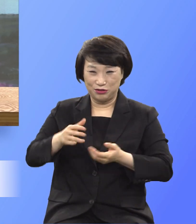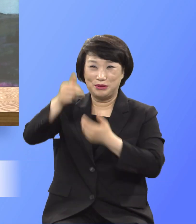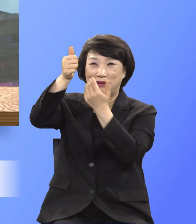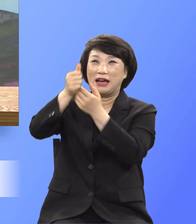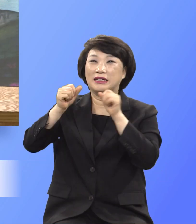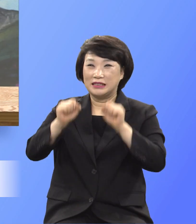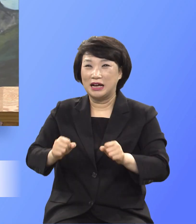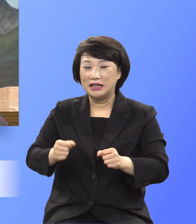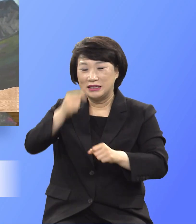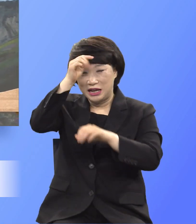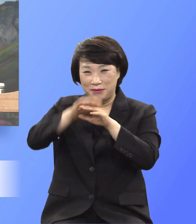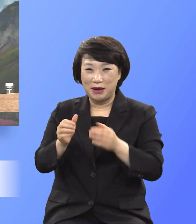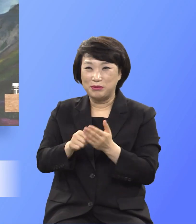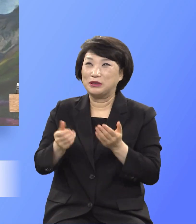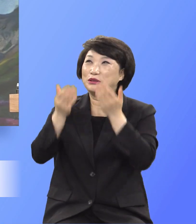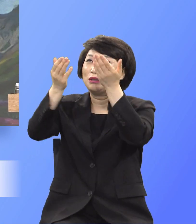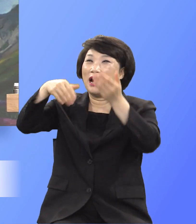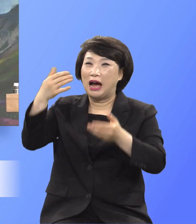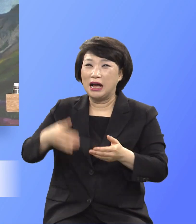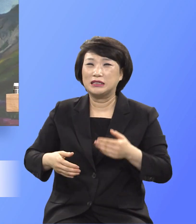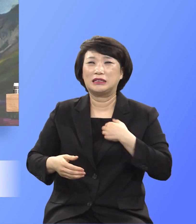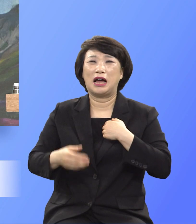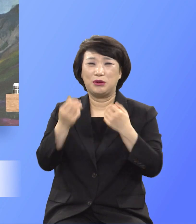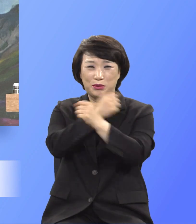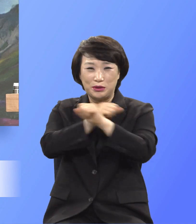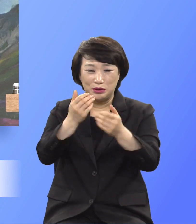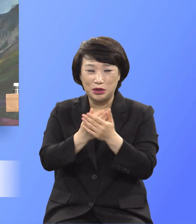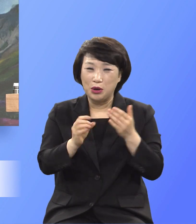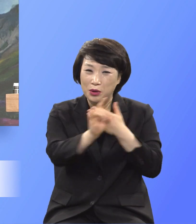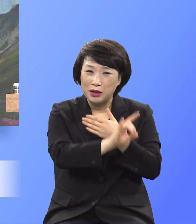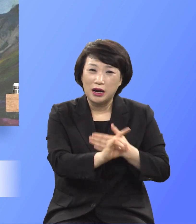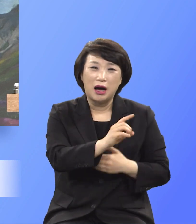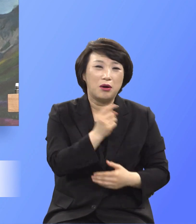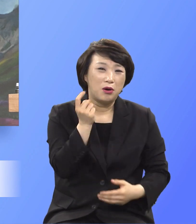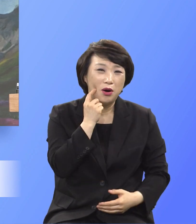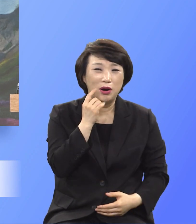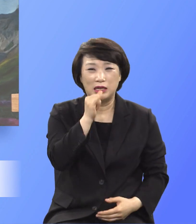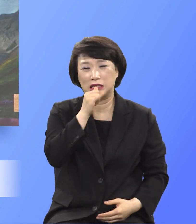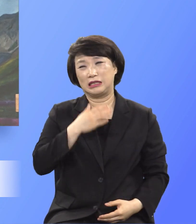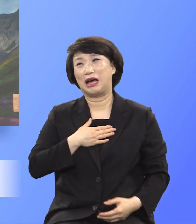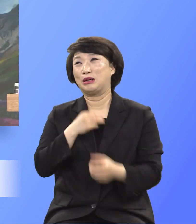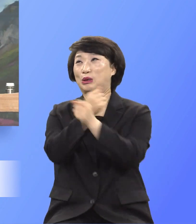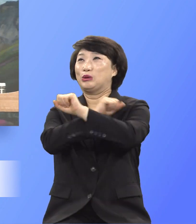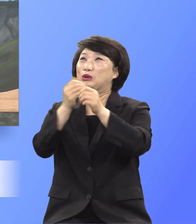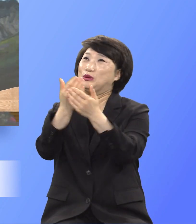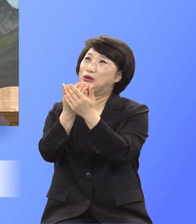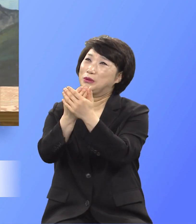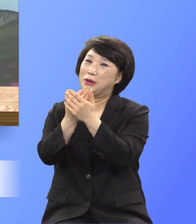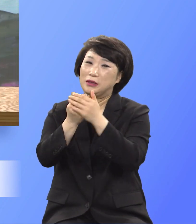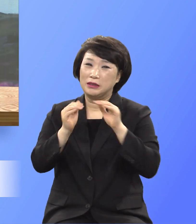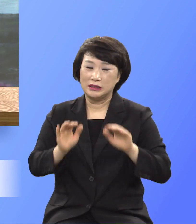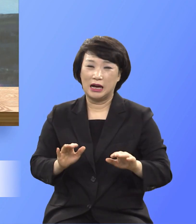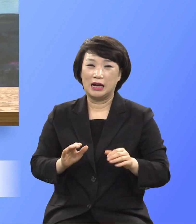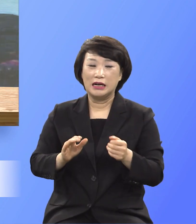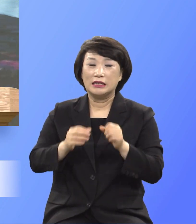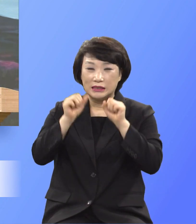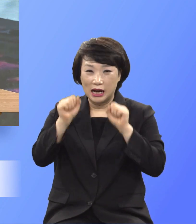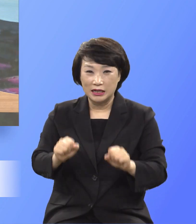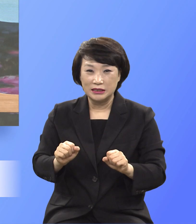드리지 못함을 용서하소서 외식하고 가식했음을 용서하소서 살아있는 진실한